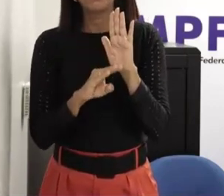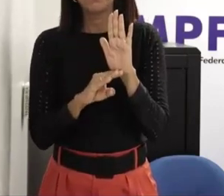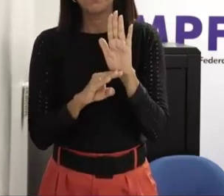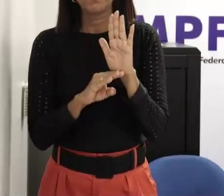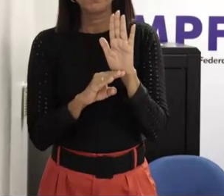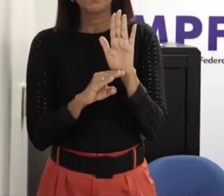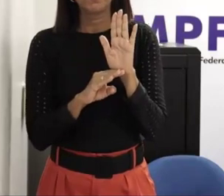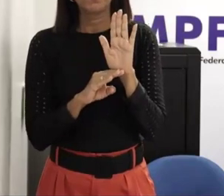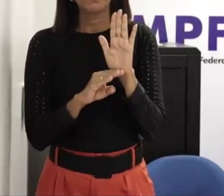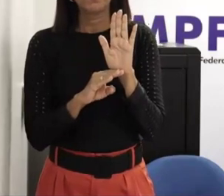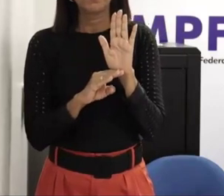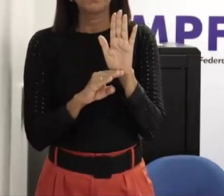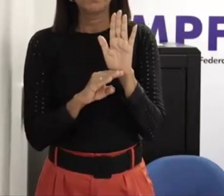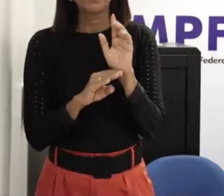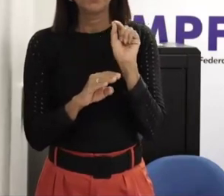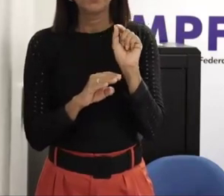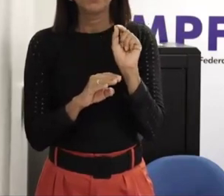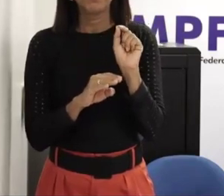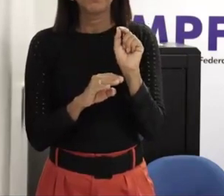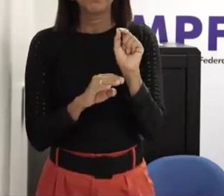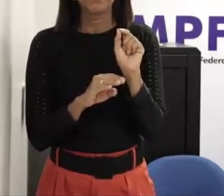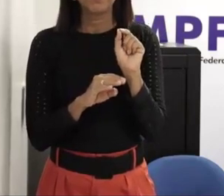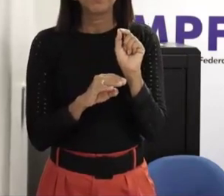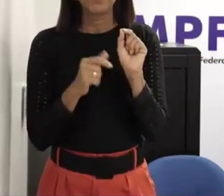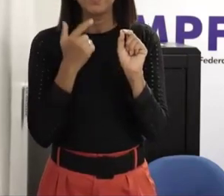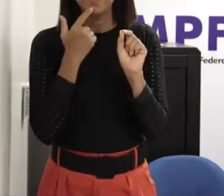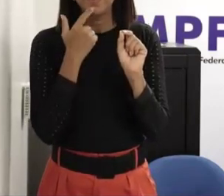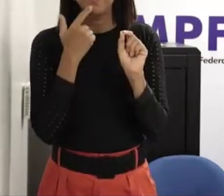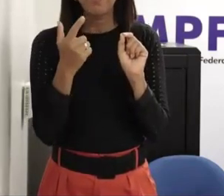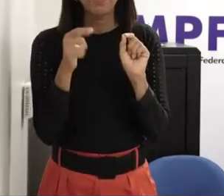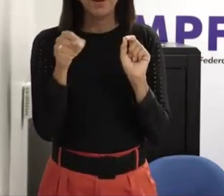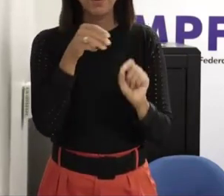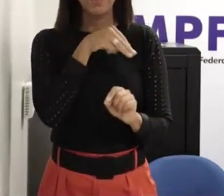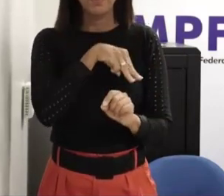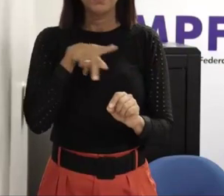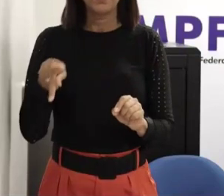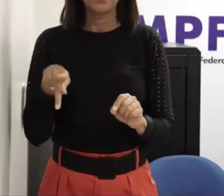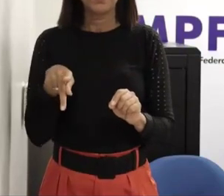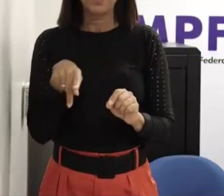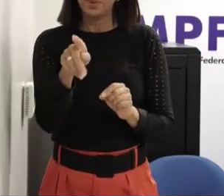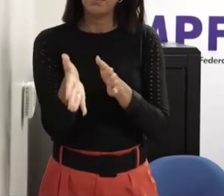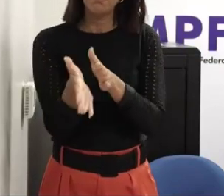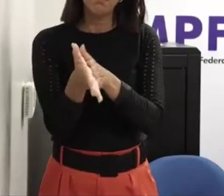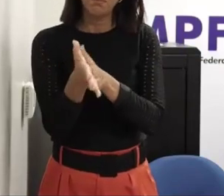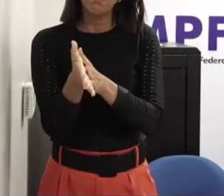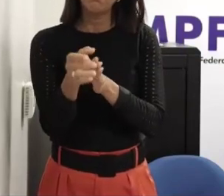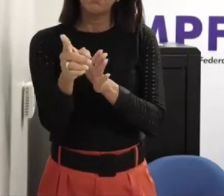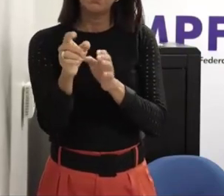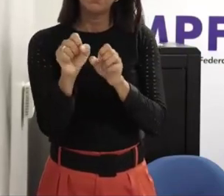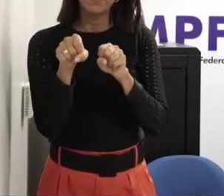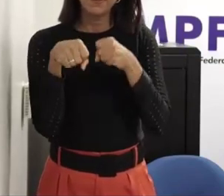vou rasgar um pouco de elogio para o próprio ministério público porque eu vejo que o ministério público ele